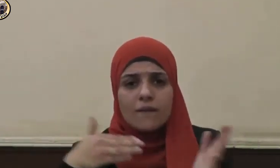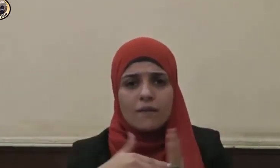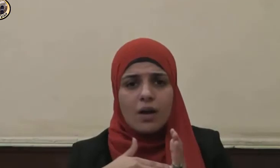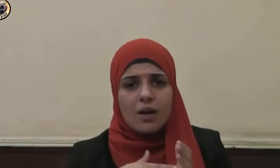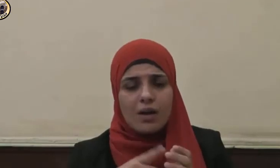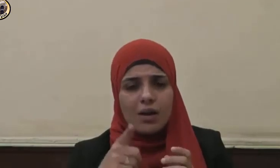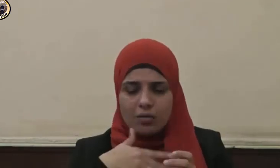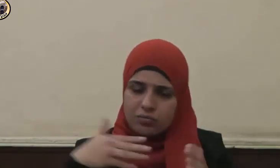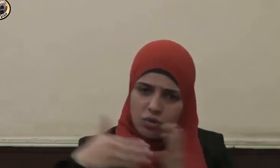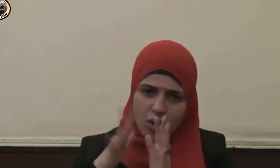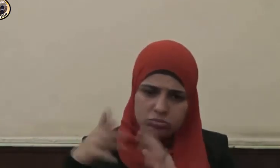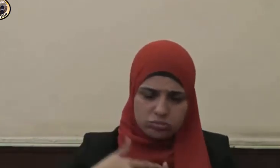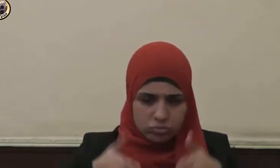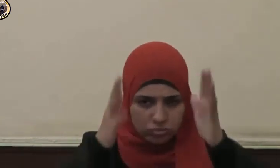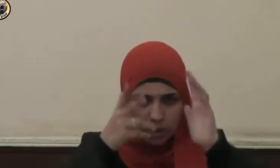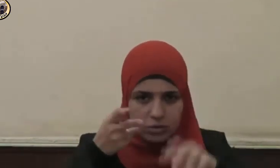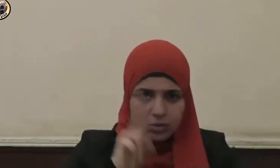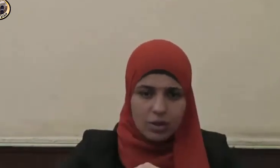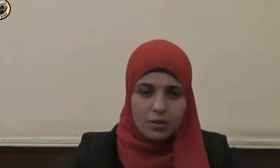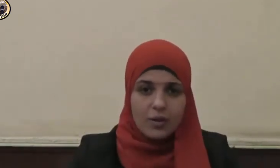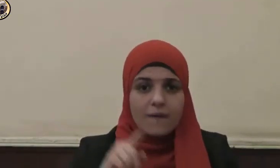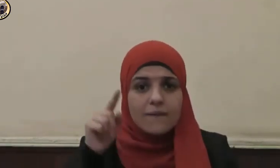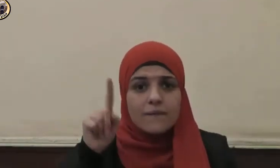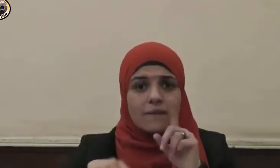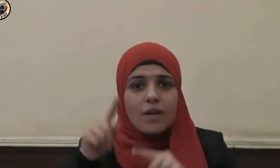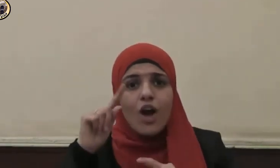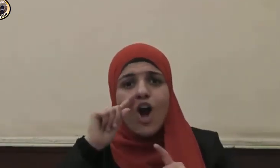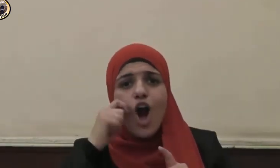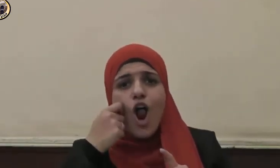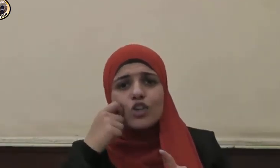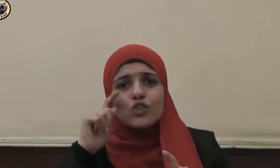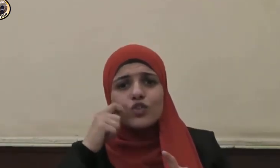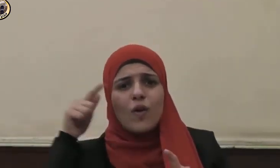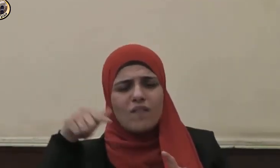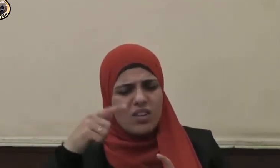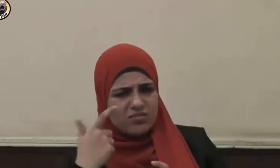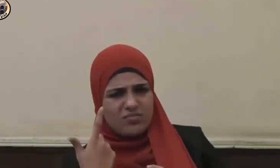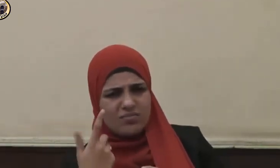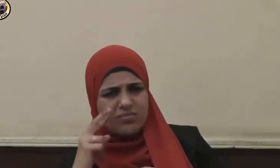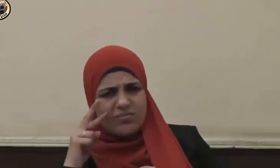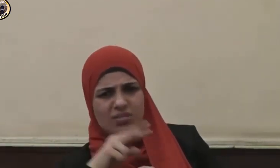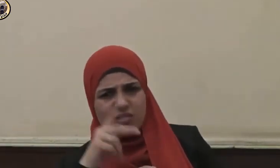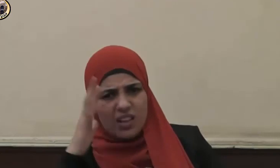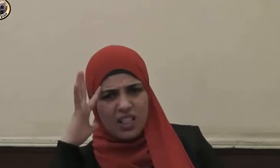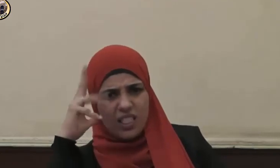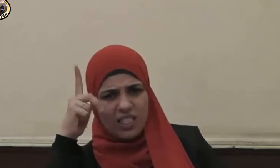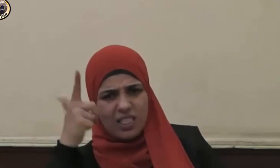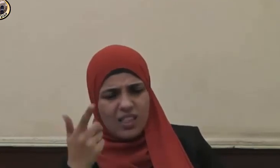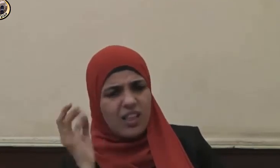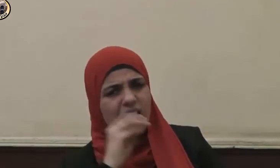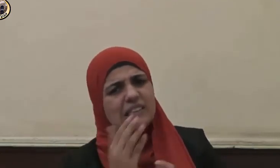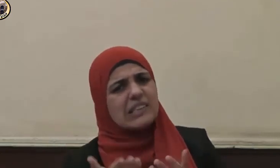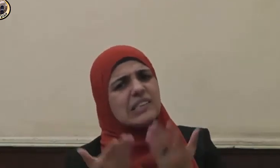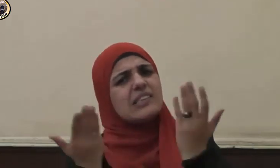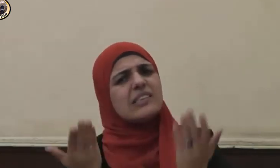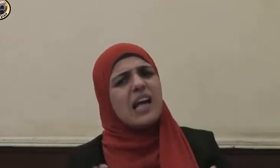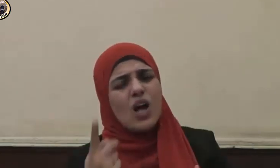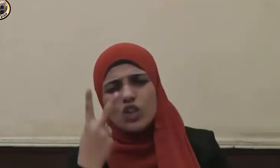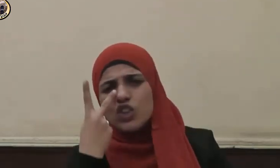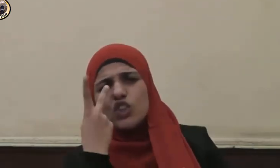صلاته وفينا رجل له رأي فأقبل يقول انظروا إلى هذا